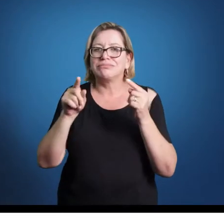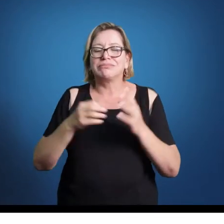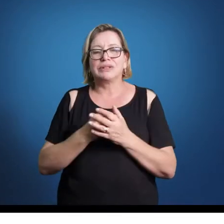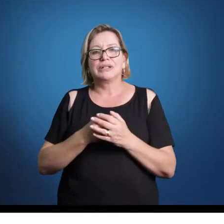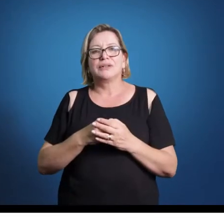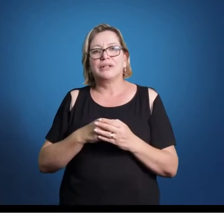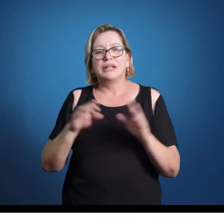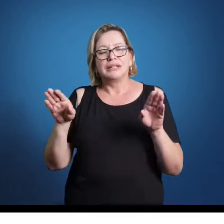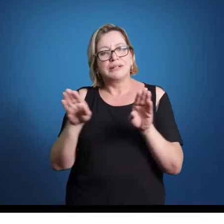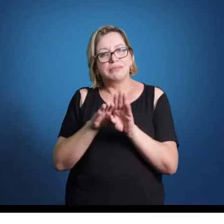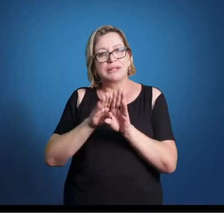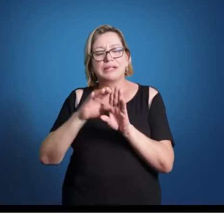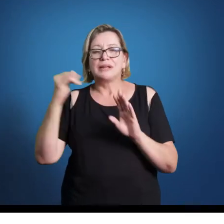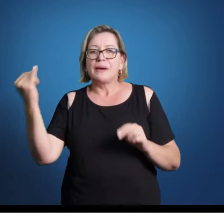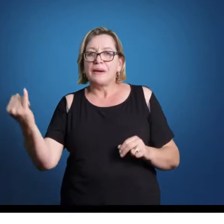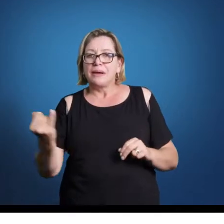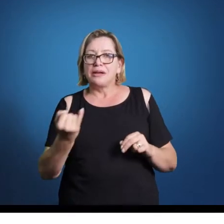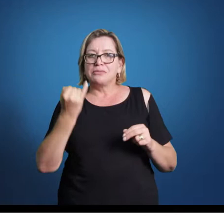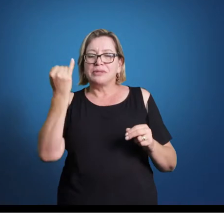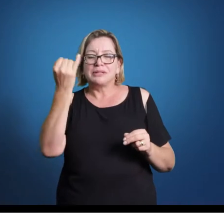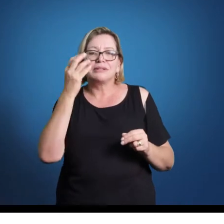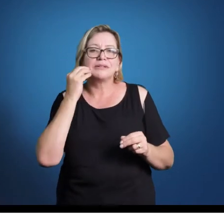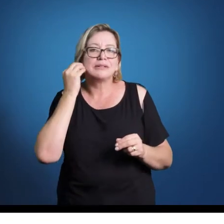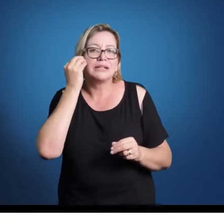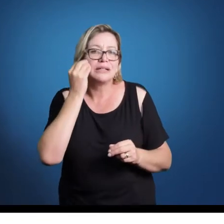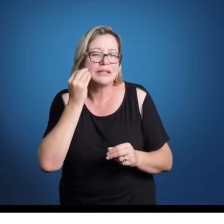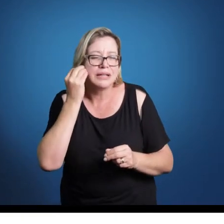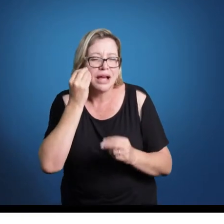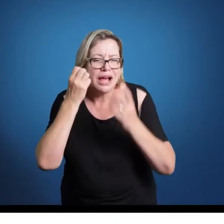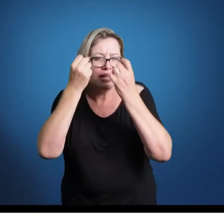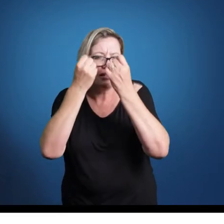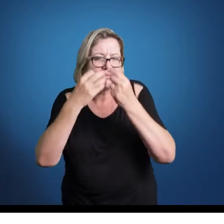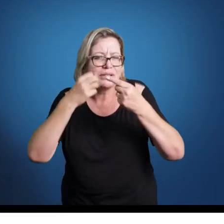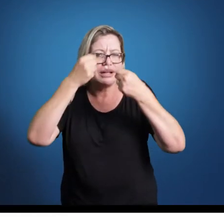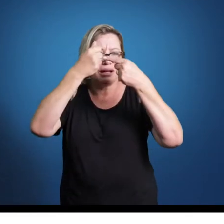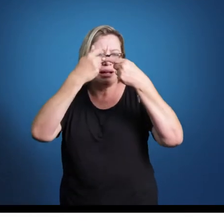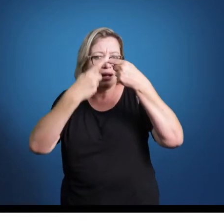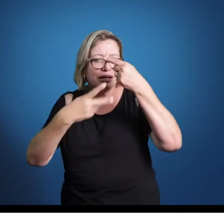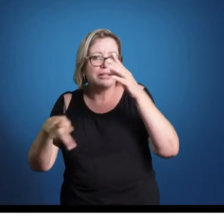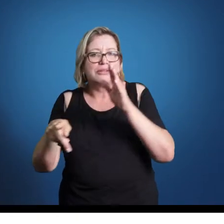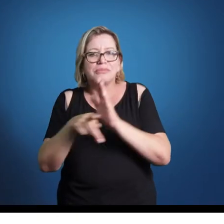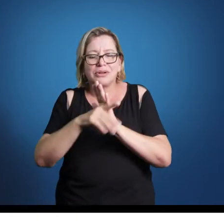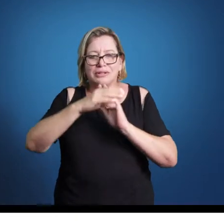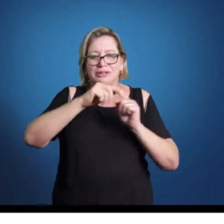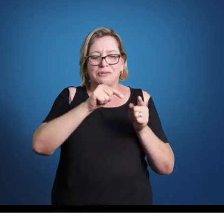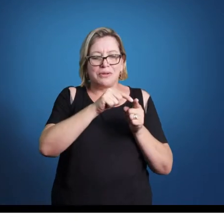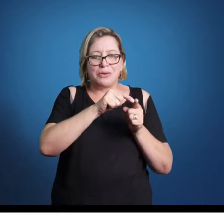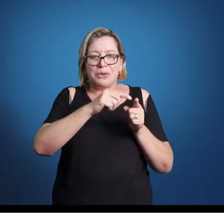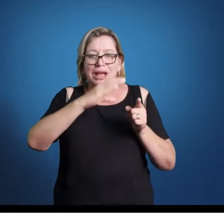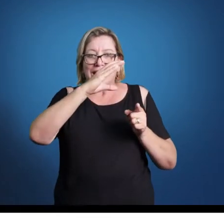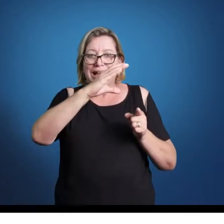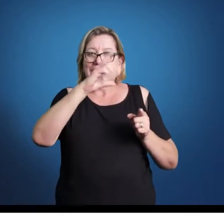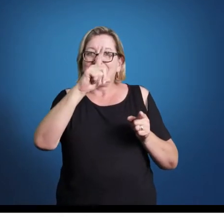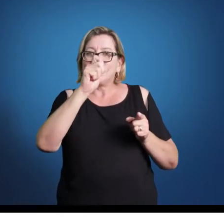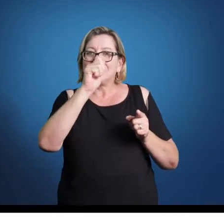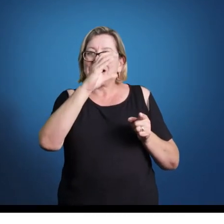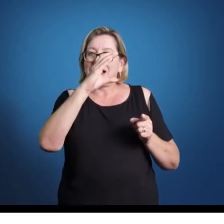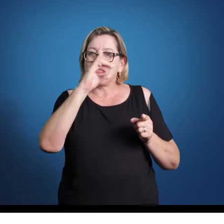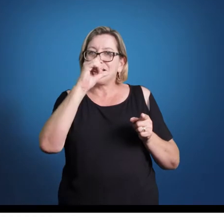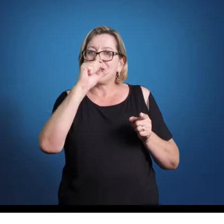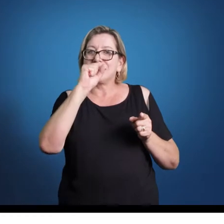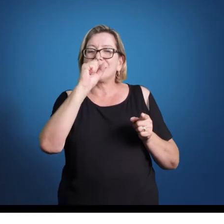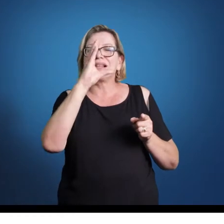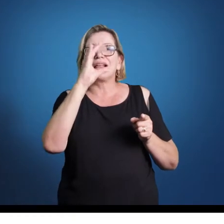nesse momento, a gente tentar falar sobre características do classicismo que denotaram sua diferença em relação à música barroca. Aqui